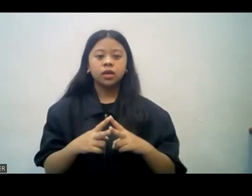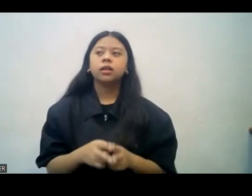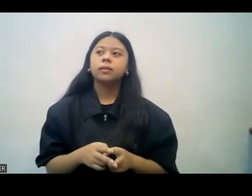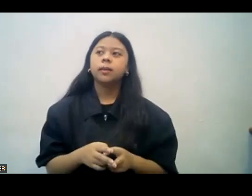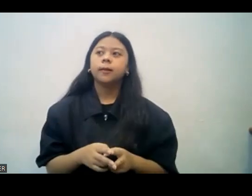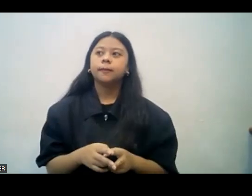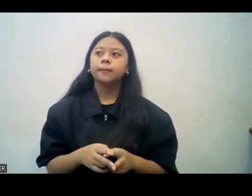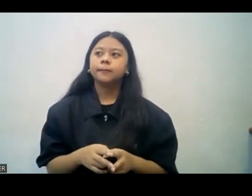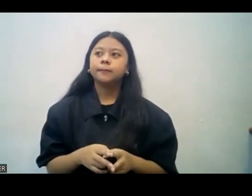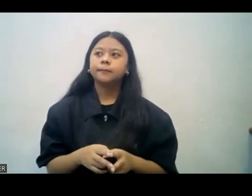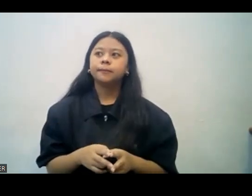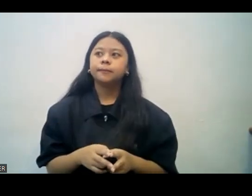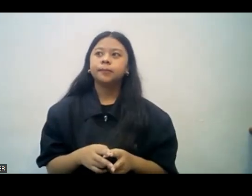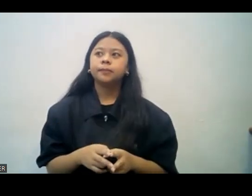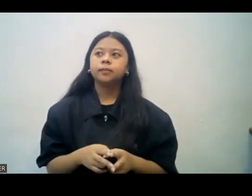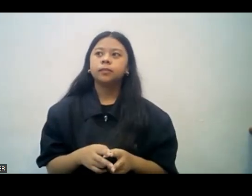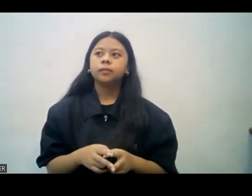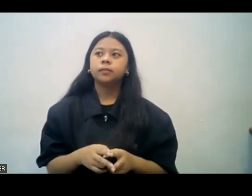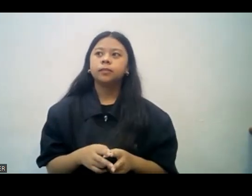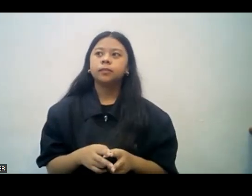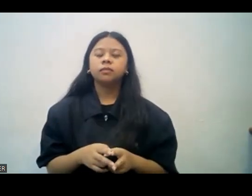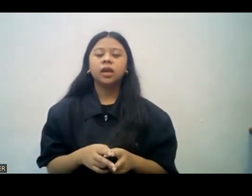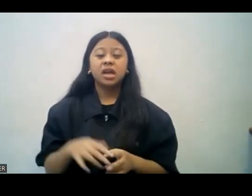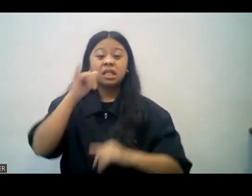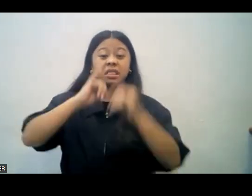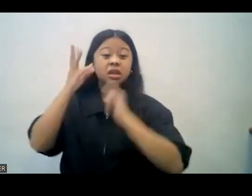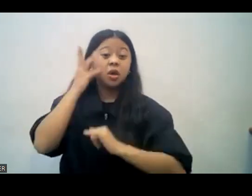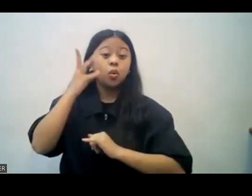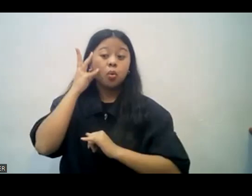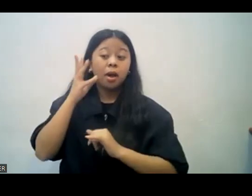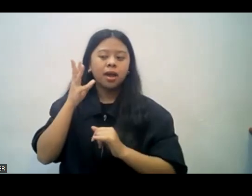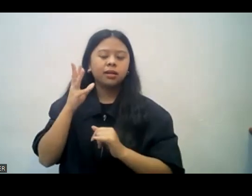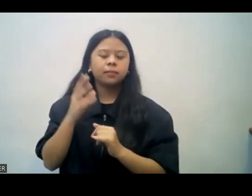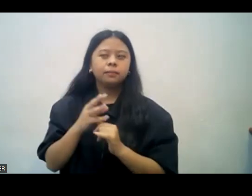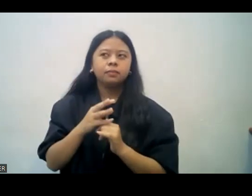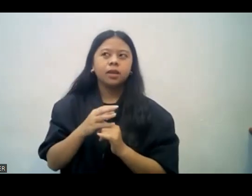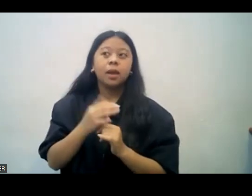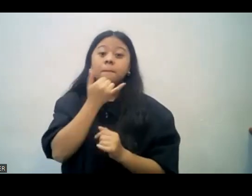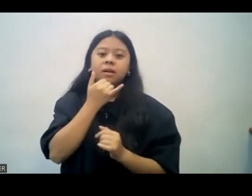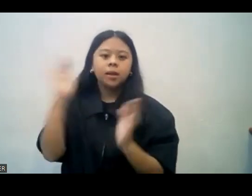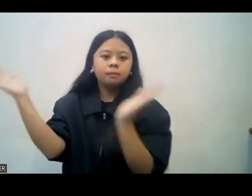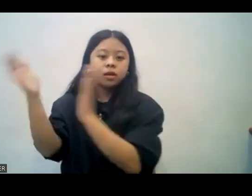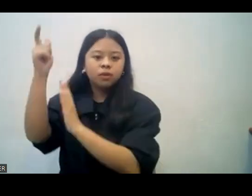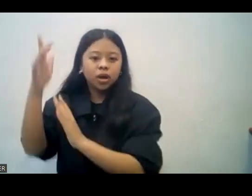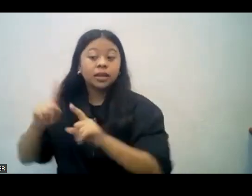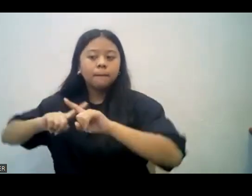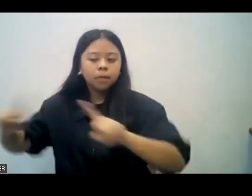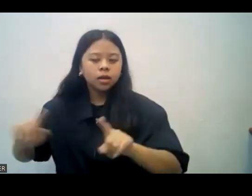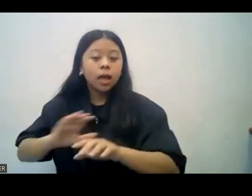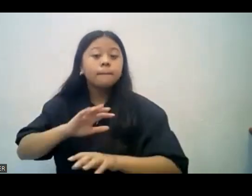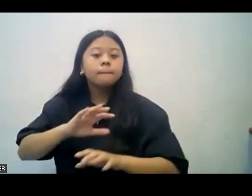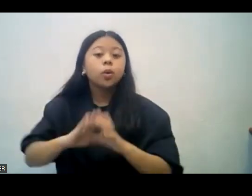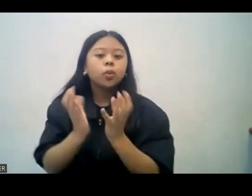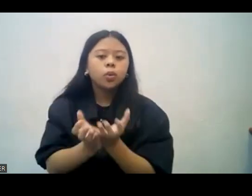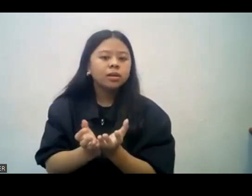is right before God, they don't like Him. Kaya kahit na po yung pag-inom ay hindi tama sa paningin ng Diyos,